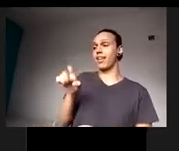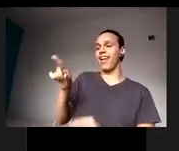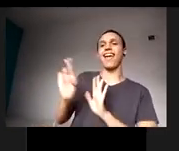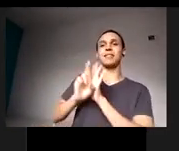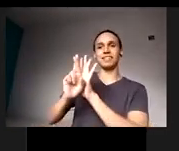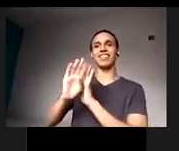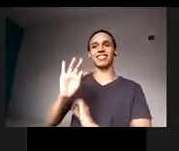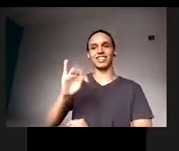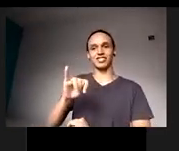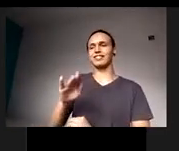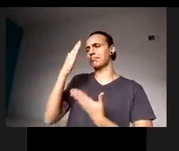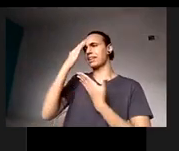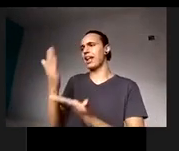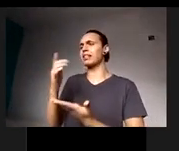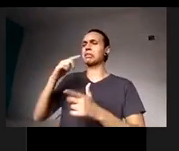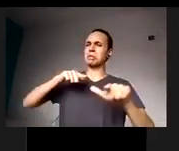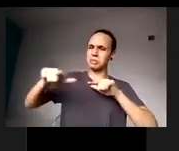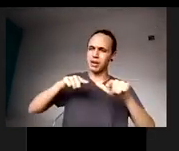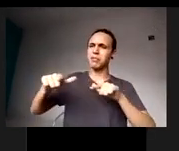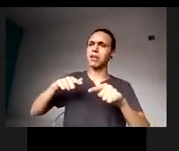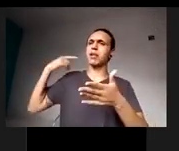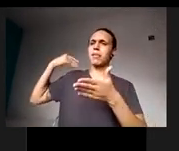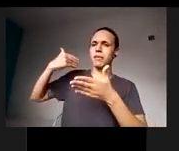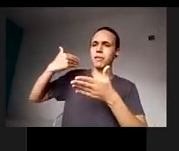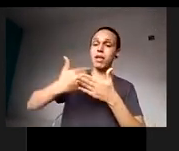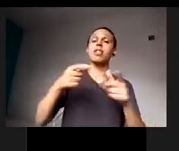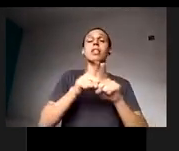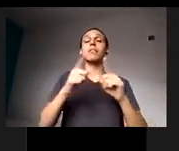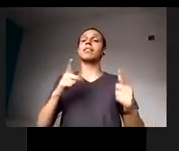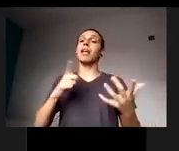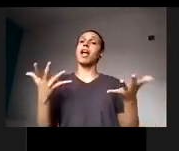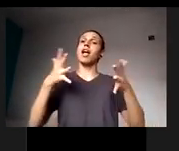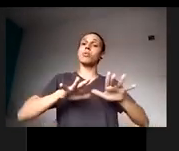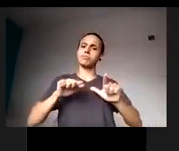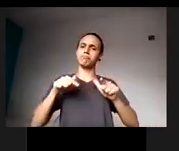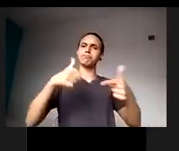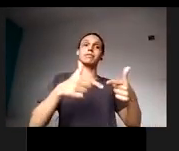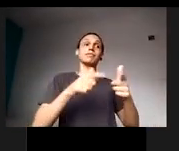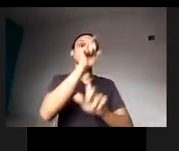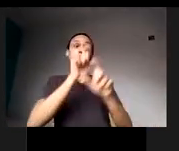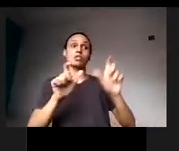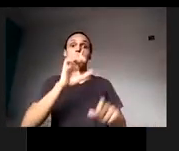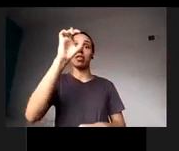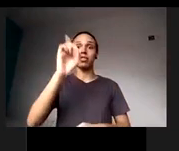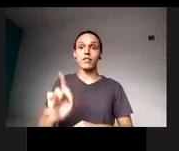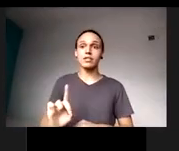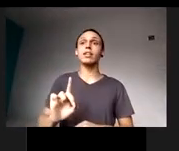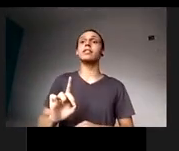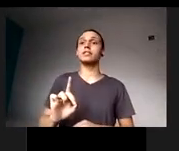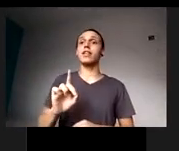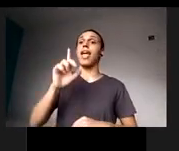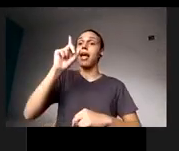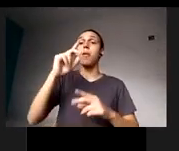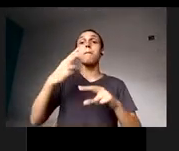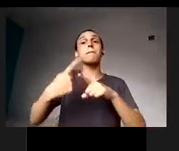temos feito também ações de inclusão de pessoas com deficiência, que na verdade integram as diretrizes da instituição,